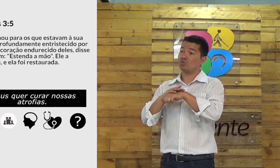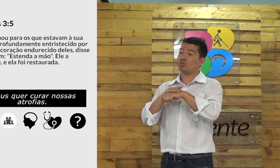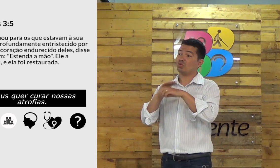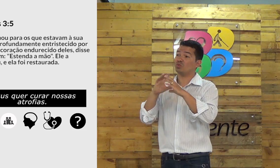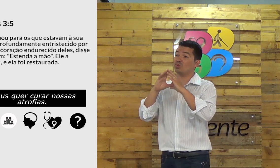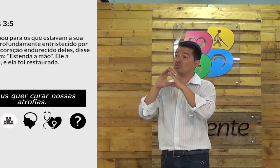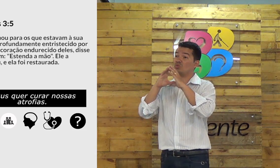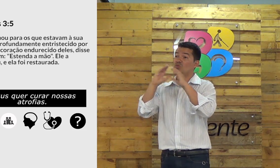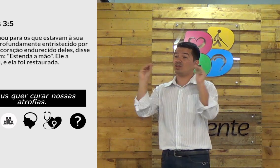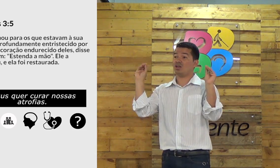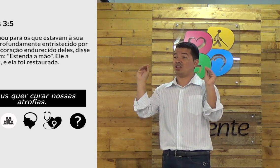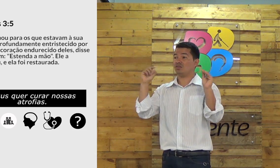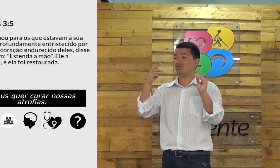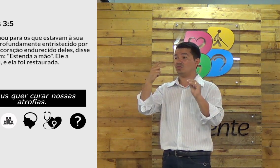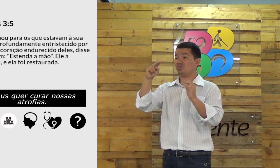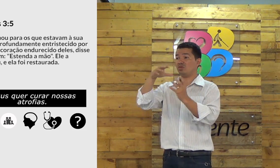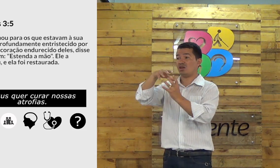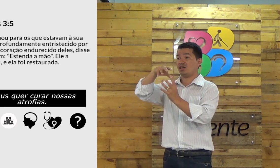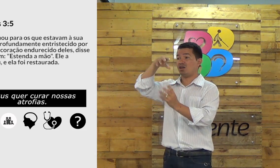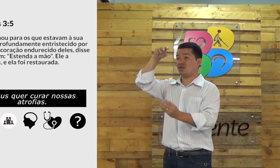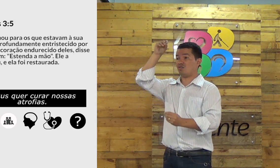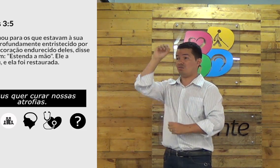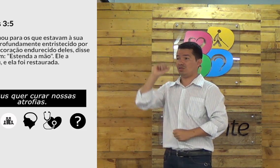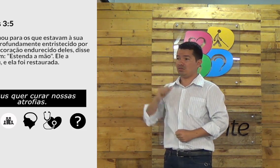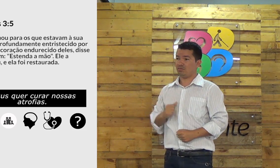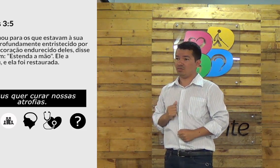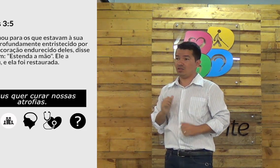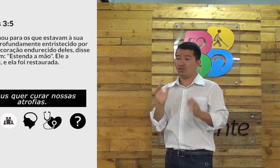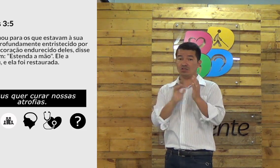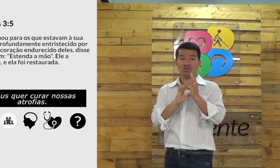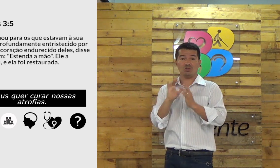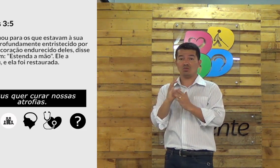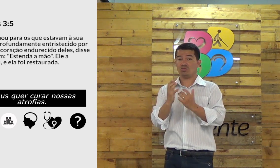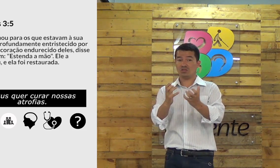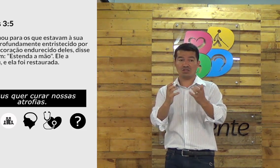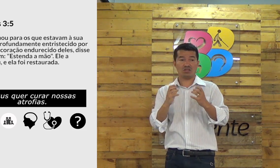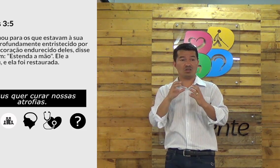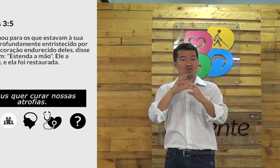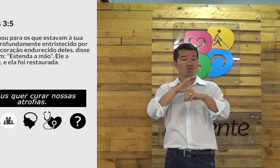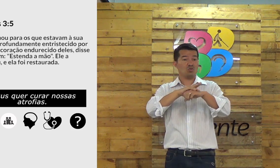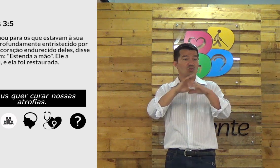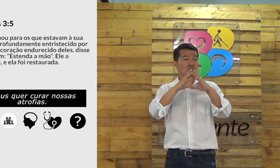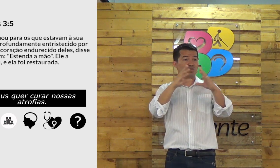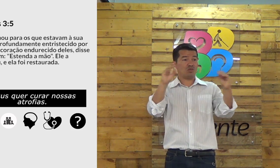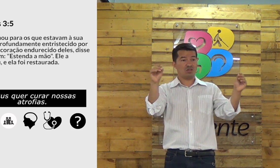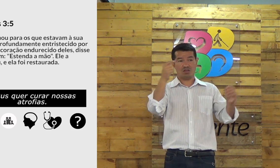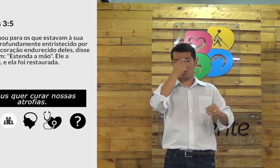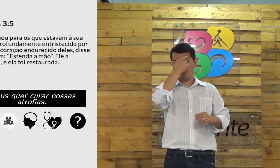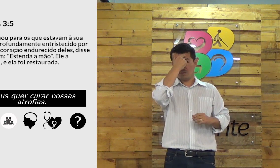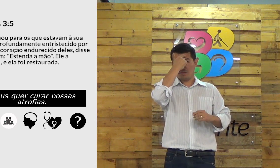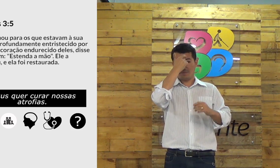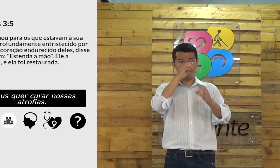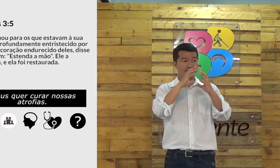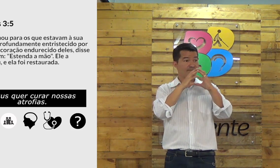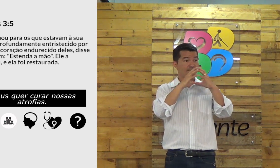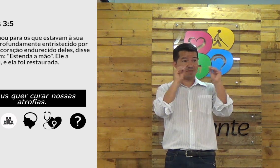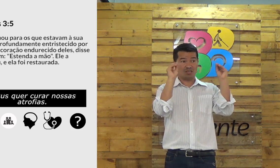Jesus quer te curar quer curar a sua alma Jesus quer curar o seu